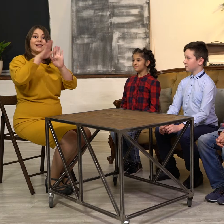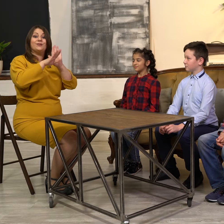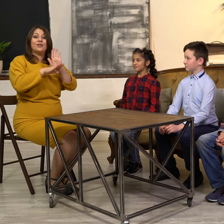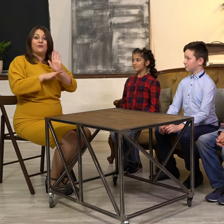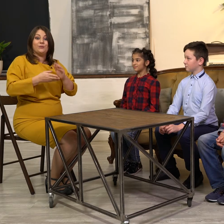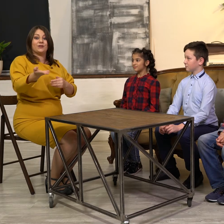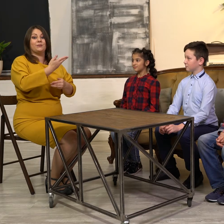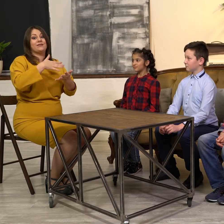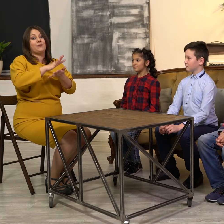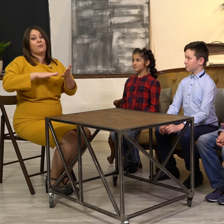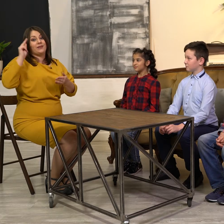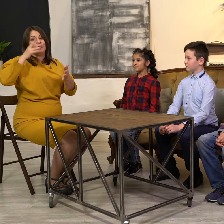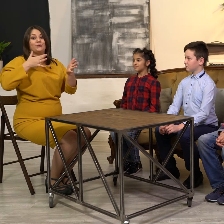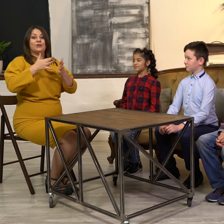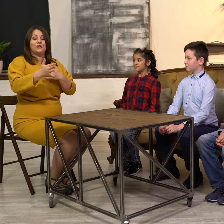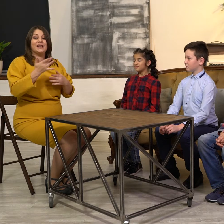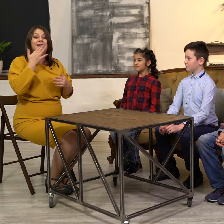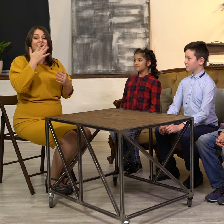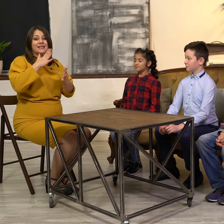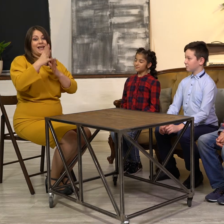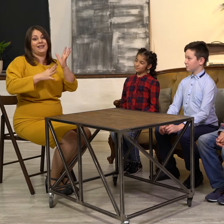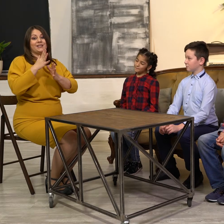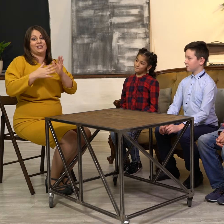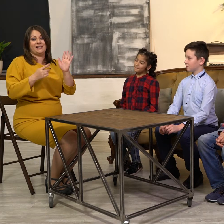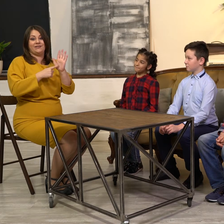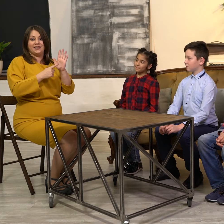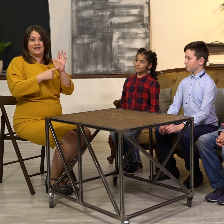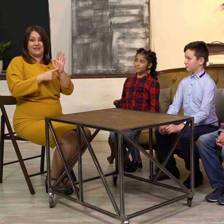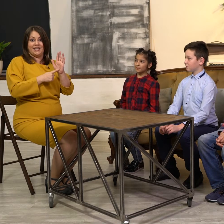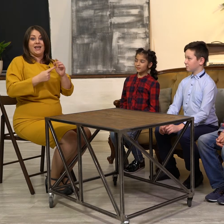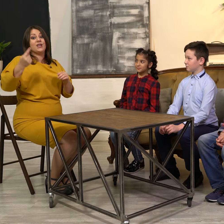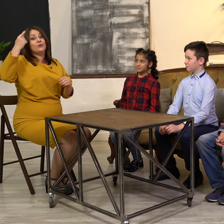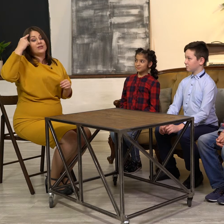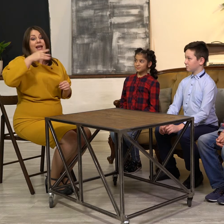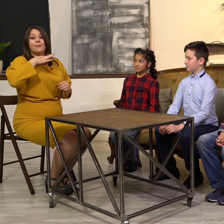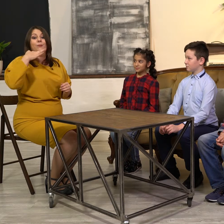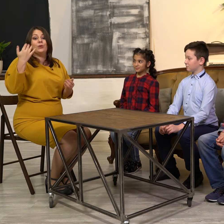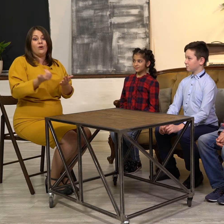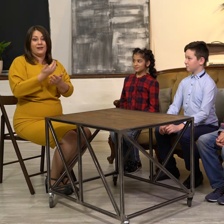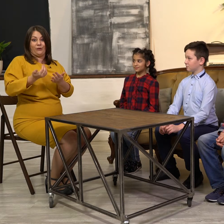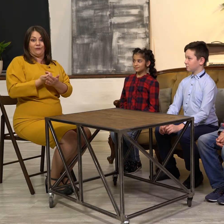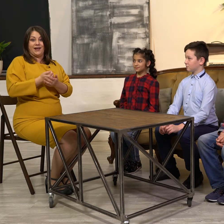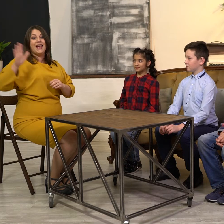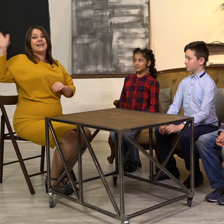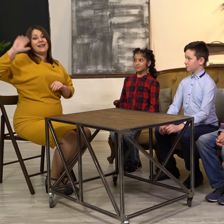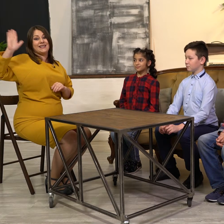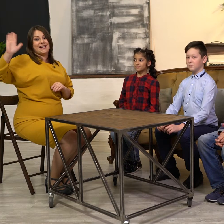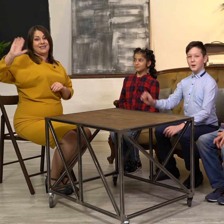следующих выпусках мы с вами продолжим изучать иностранные жестовые языки и узнаем много нового. До встречи.